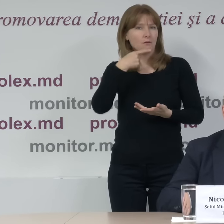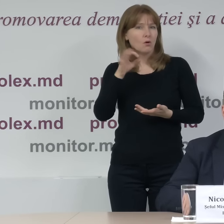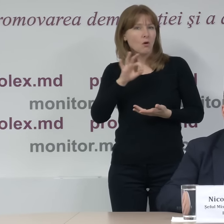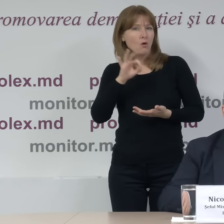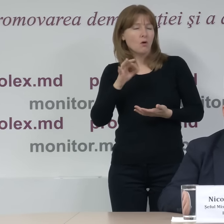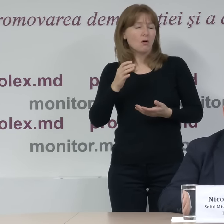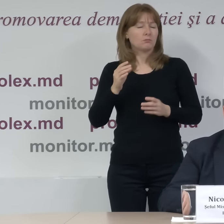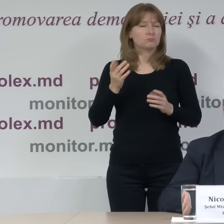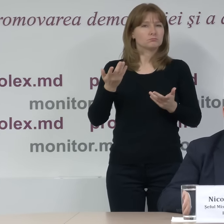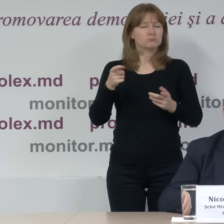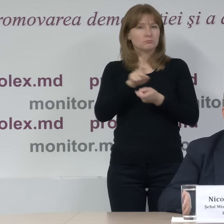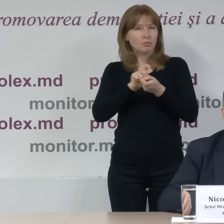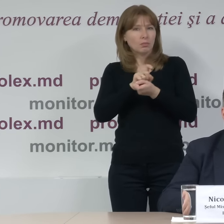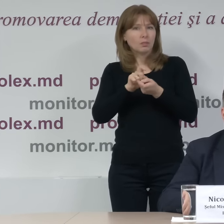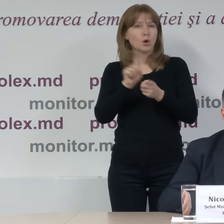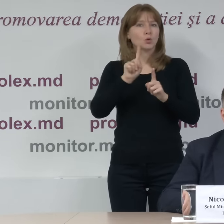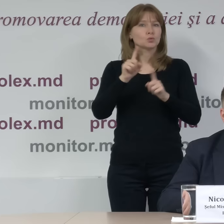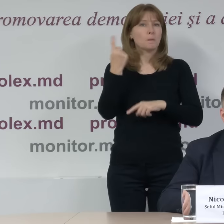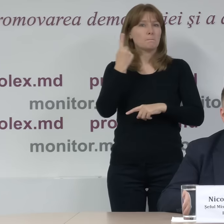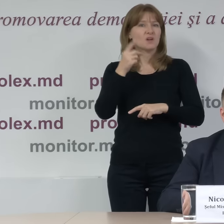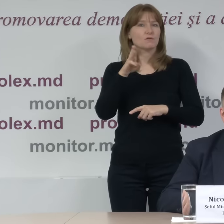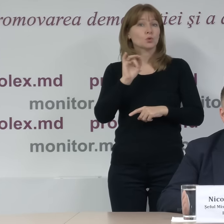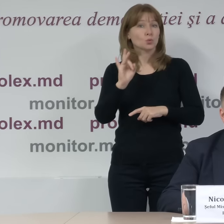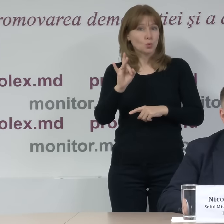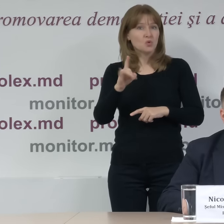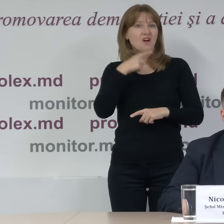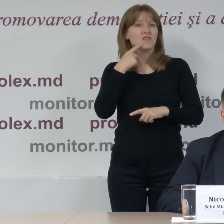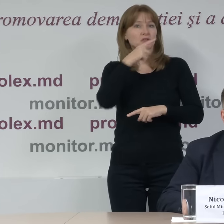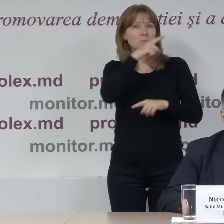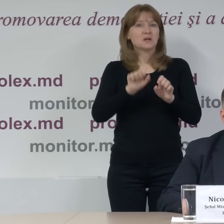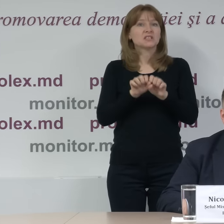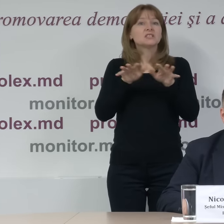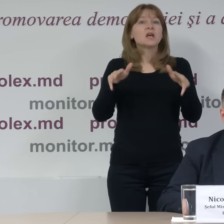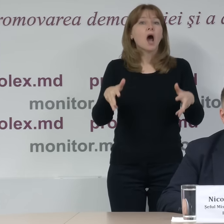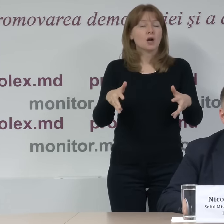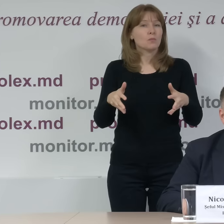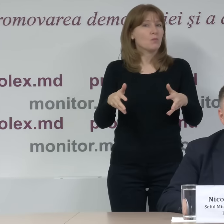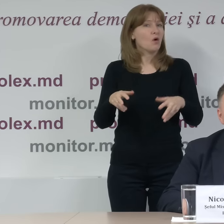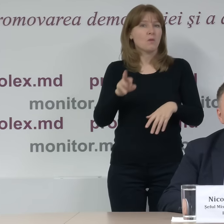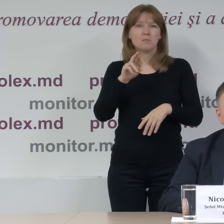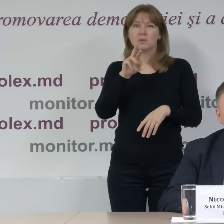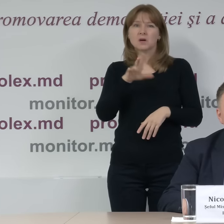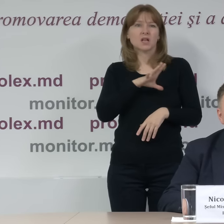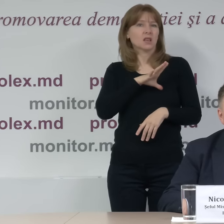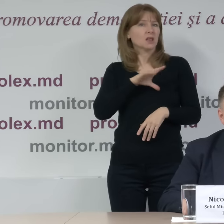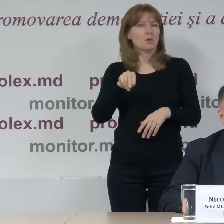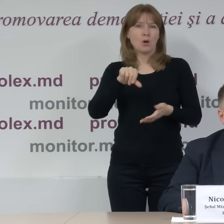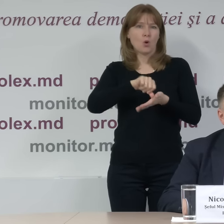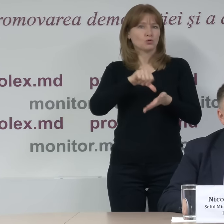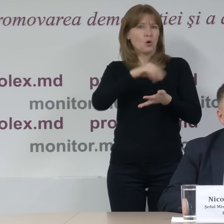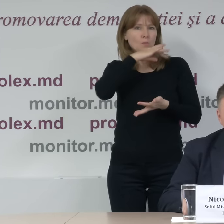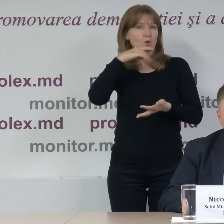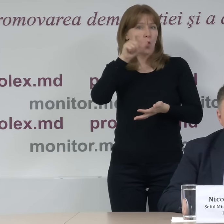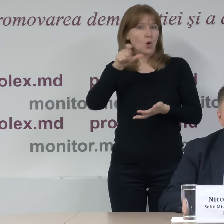discuții în turul întâi de scurtini despre faptul că în diasporă nu ar fi fost de fapt atât de mulți cetățeni prezenți.